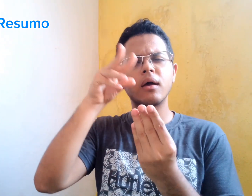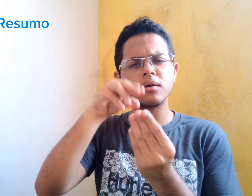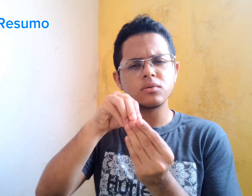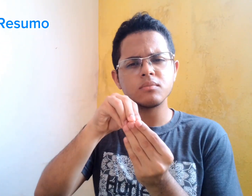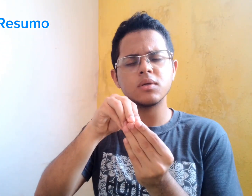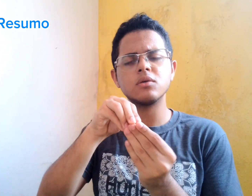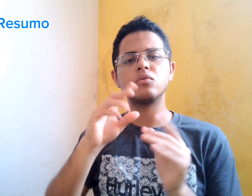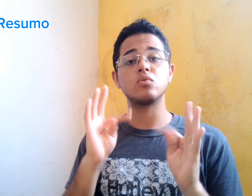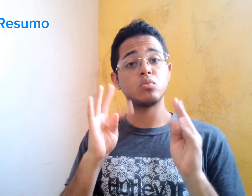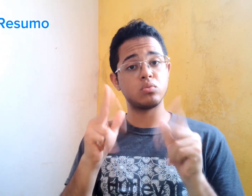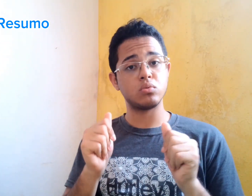Resumindo...